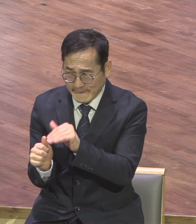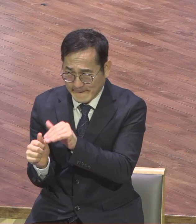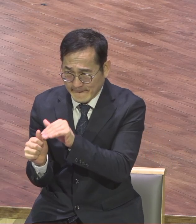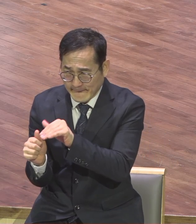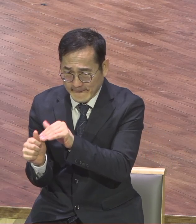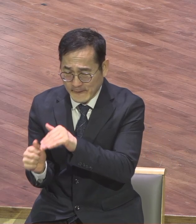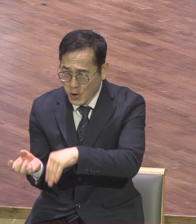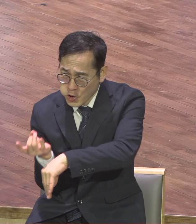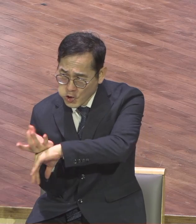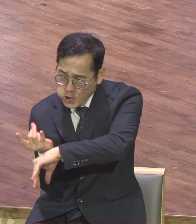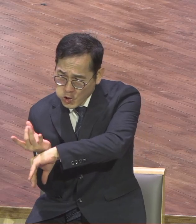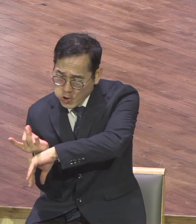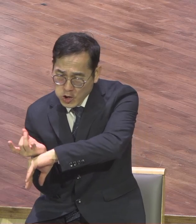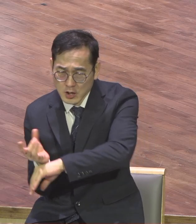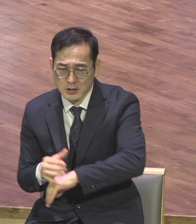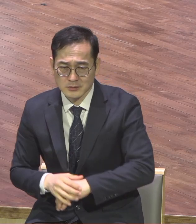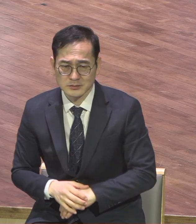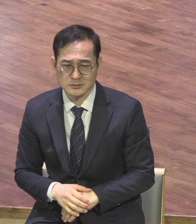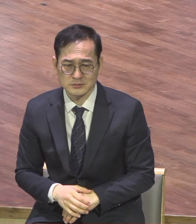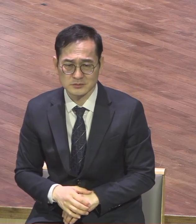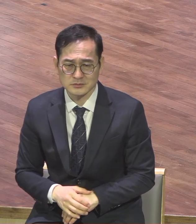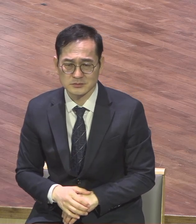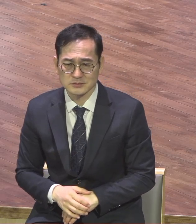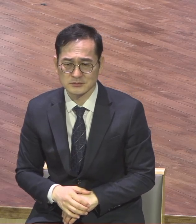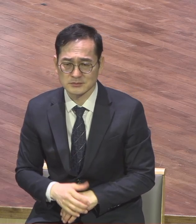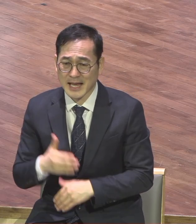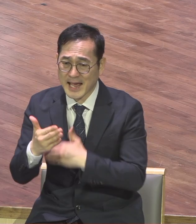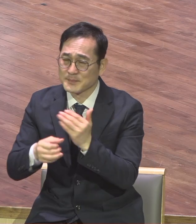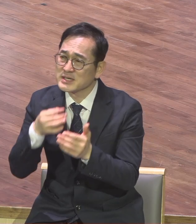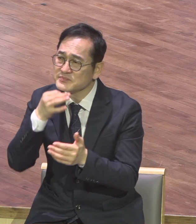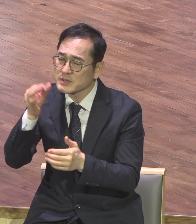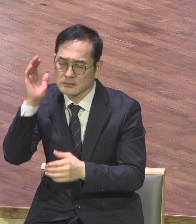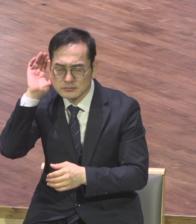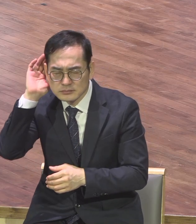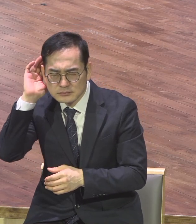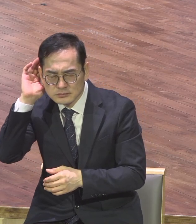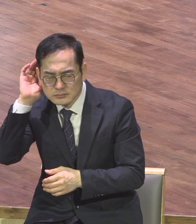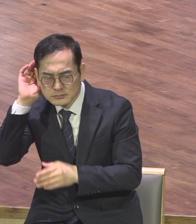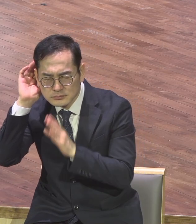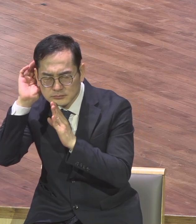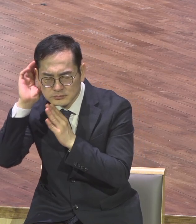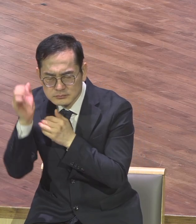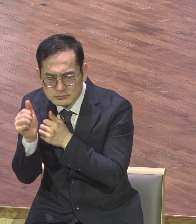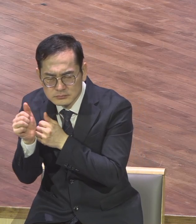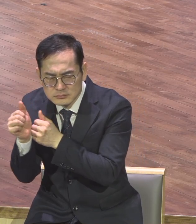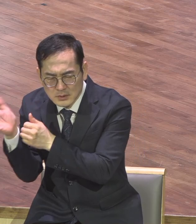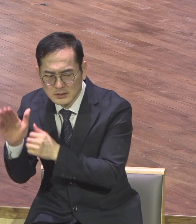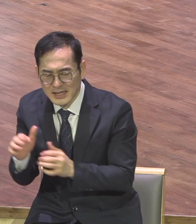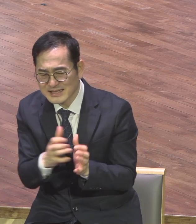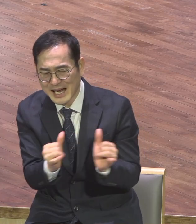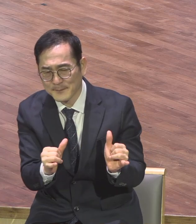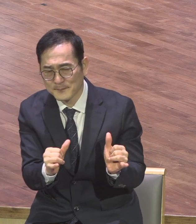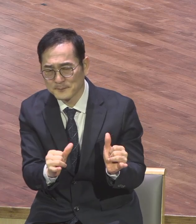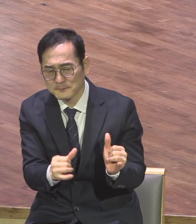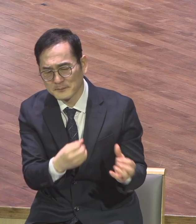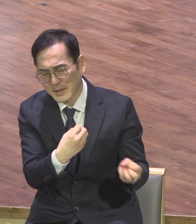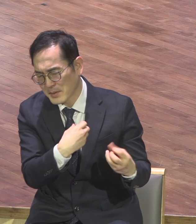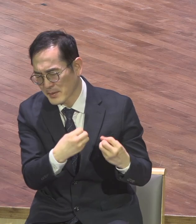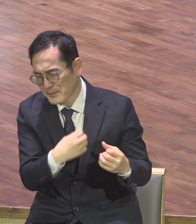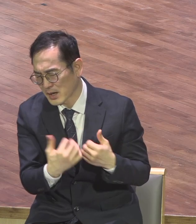하나님의 음성을 듣고 그것으로 24가 돼야 하는데 자꾸 사람 소리가 24야 하나님 말씀을 들어도